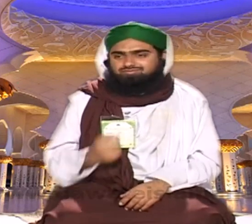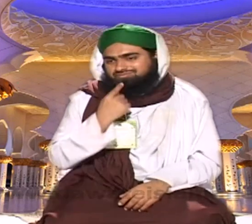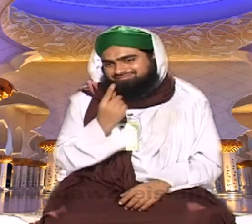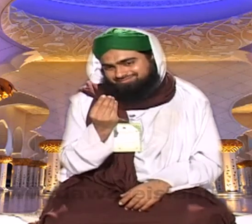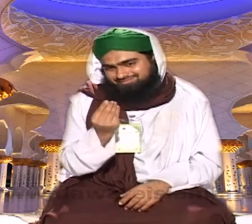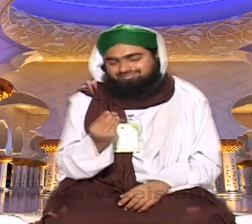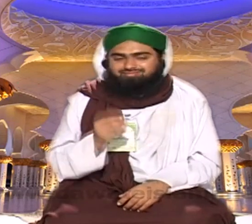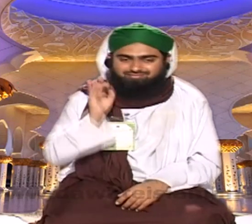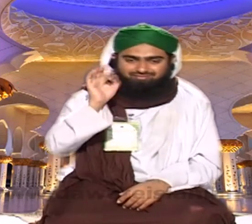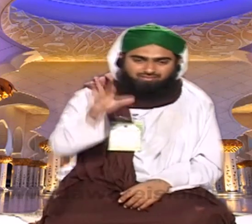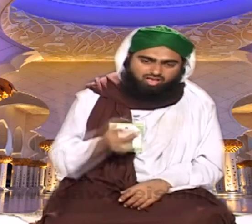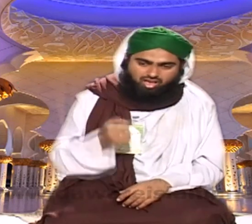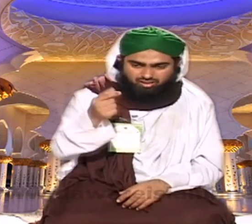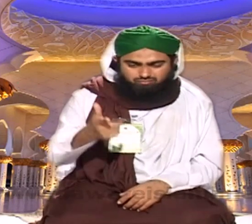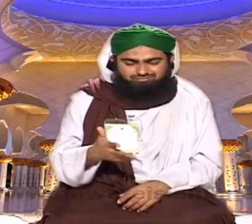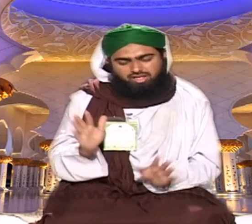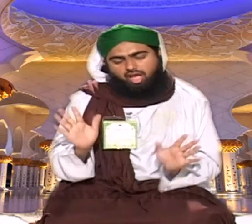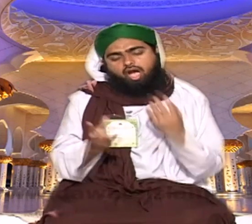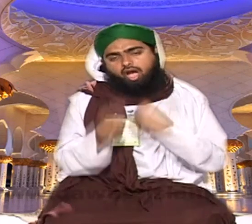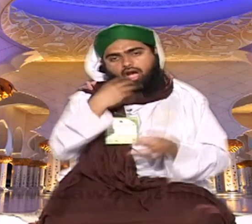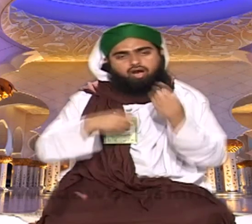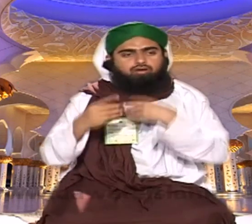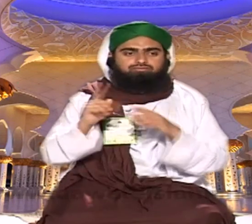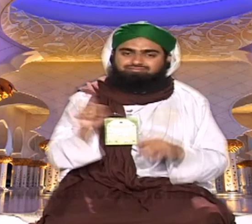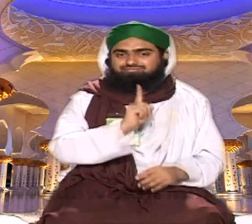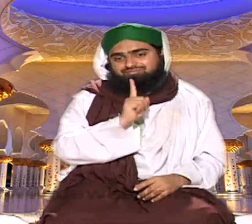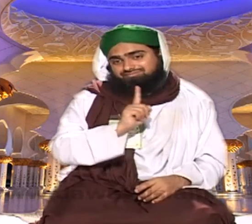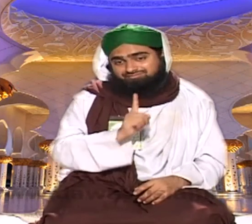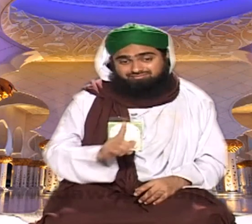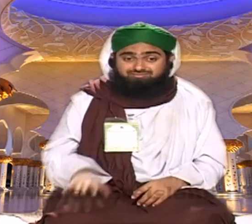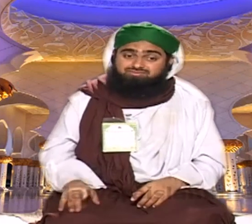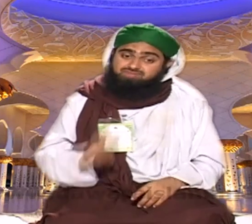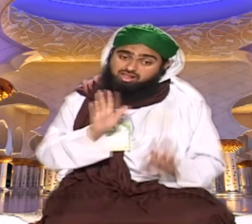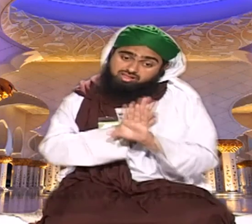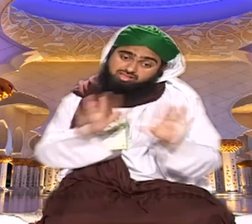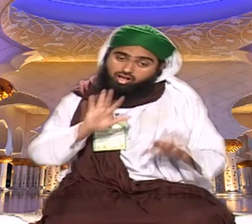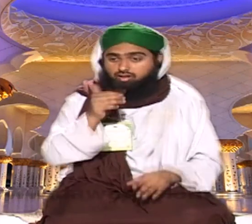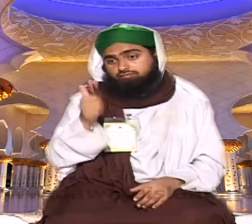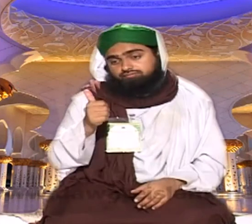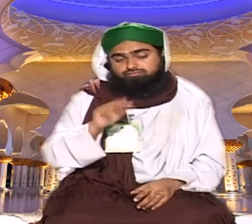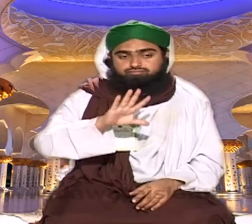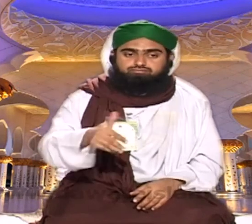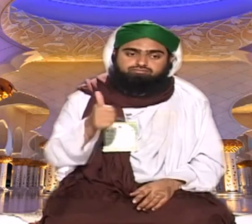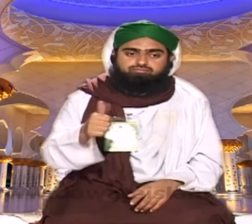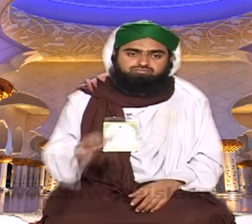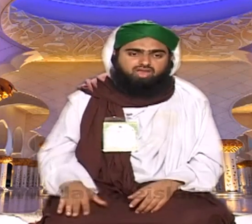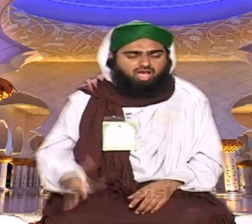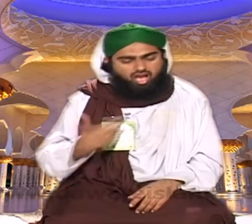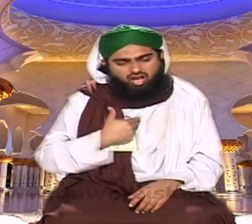ممکن ہو تو ان کی خدمت کرنی ہی چاہیے اور ارگز ارگز ان سے یہ دے کہیں کہ یہ نظرانے لیلہ دہا نظرانے کھاتے ہیں ایسی بات نہیں ان کی